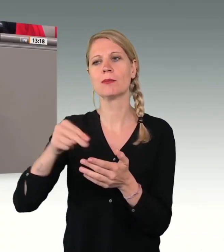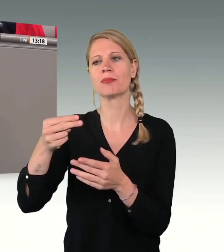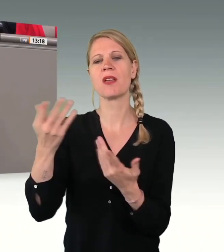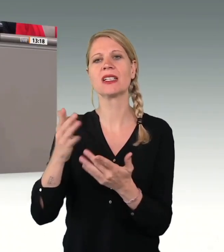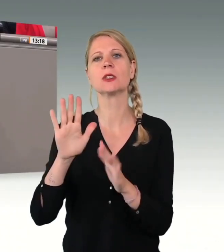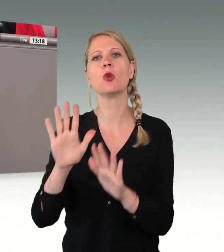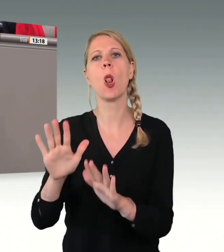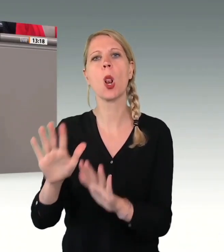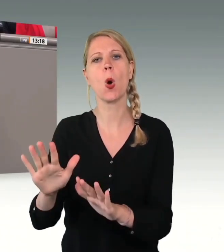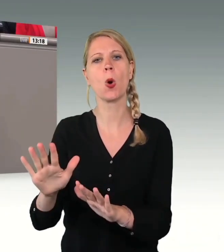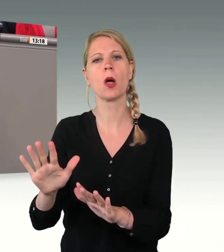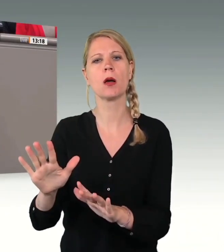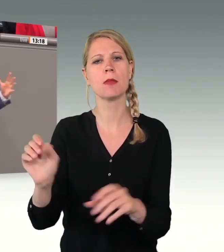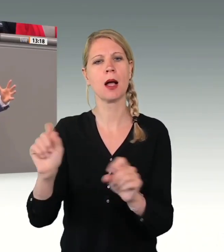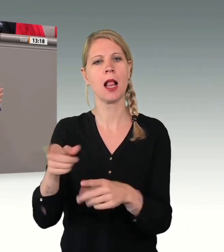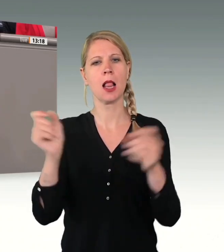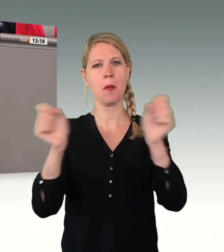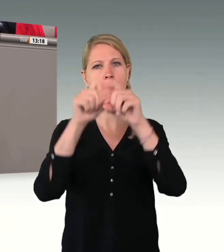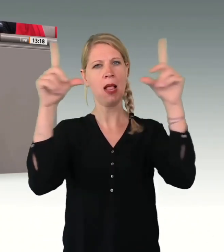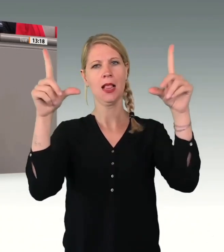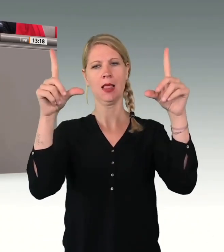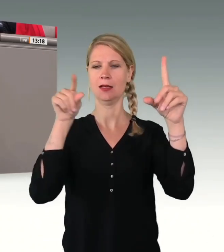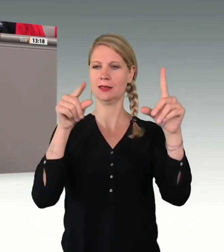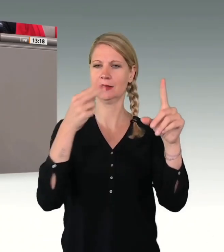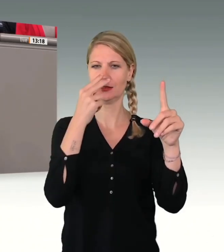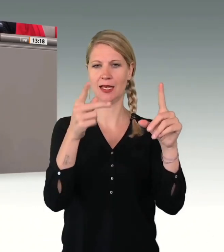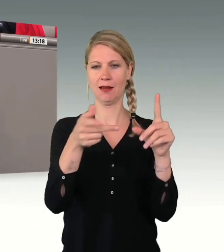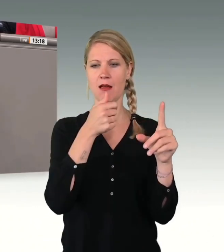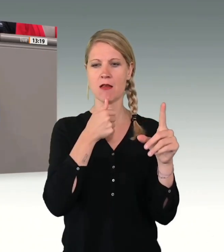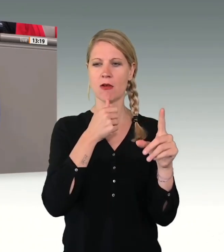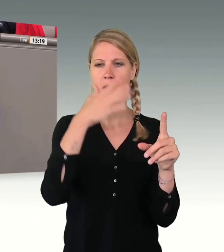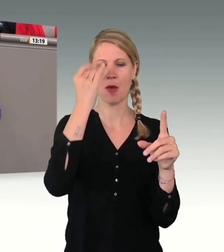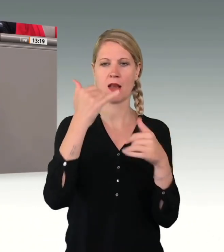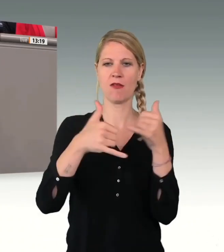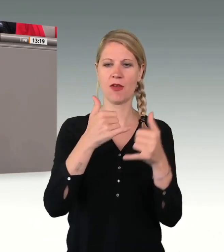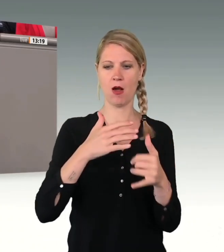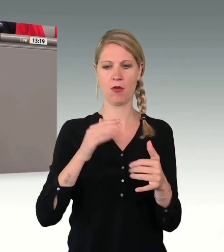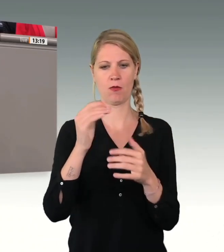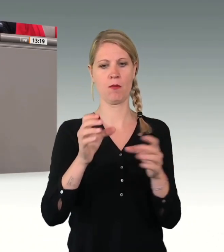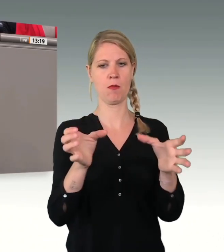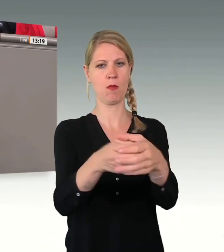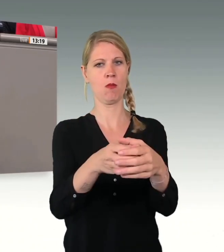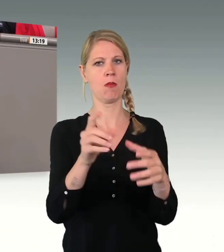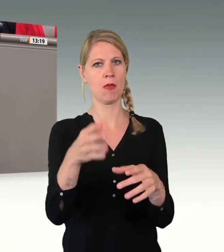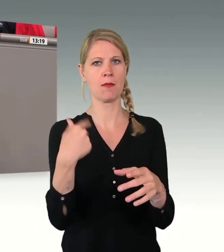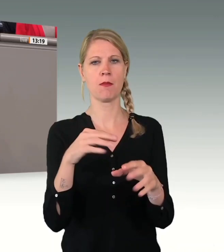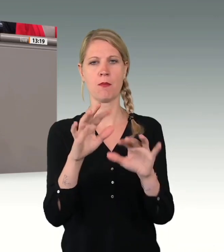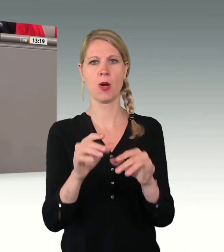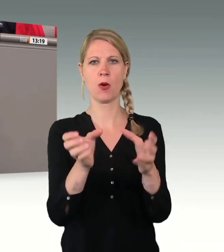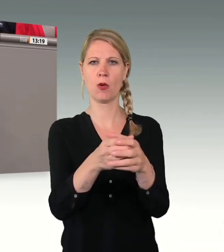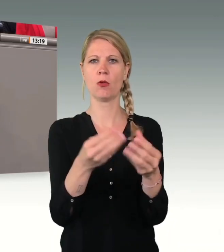ich mir jetzt ein Bild vor Augen. Ich sehe diese Gruppe junger Männer und Frauen vor meinem Büro. Die Mehrheit von Ihnen kam aus